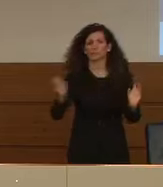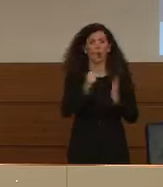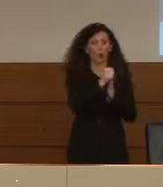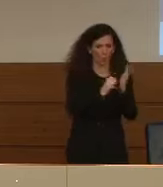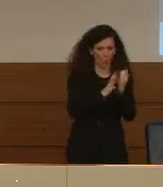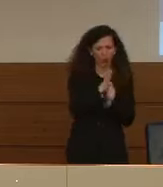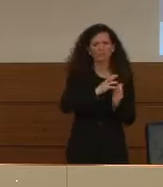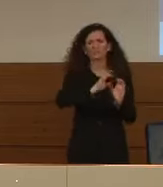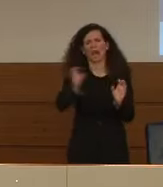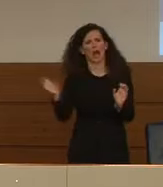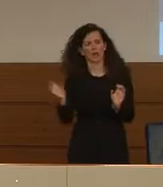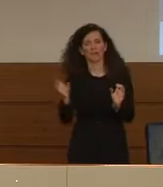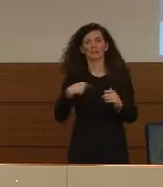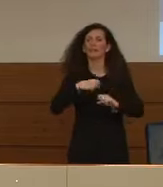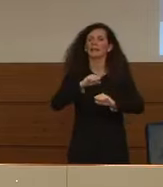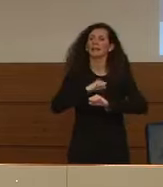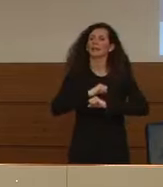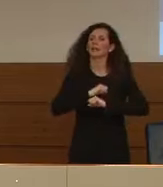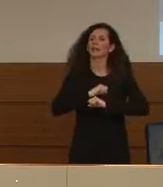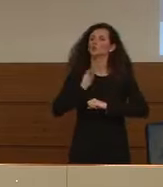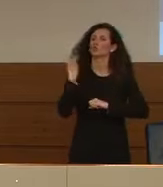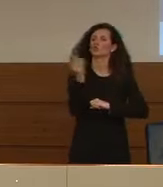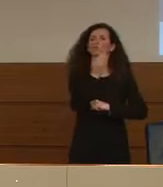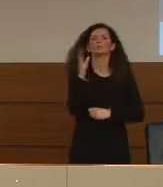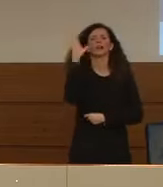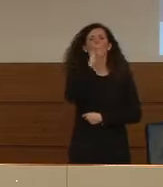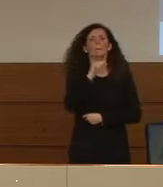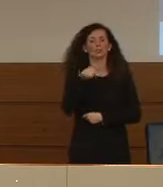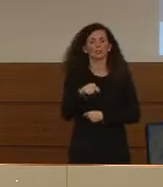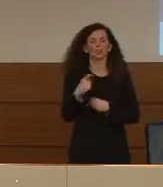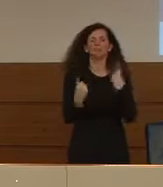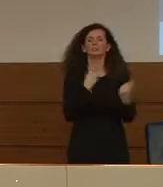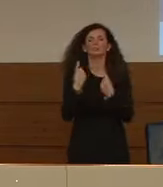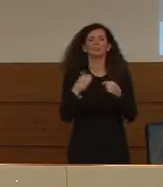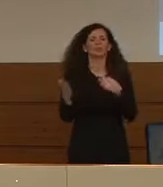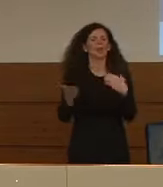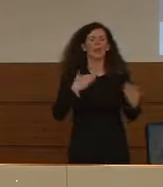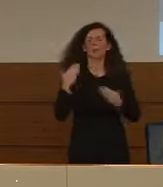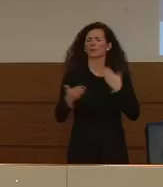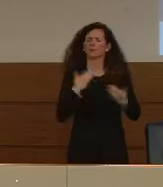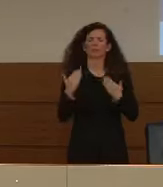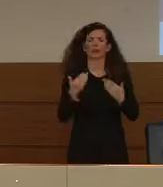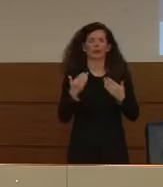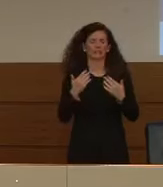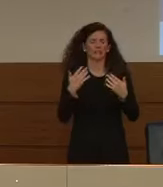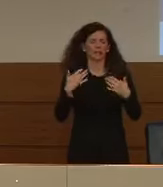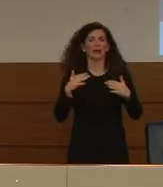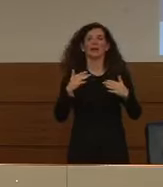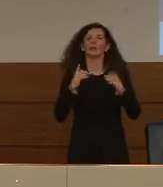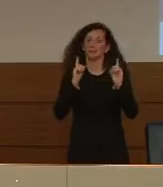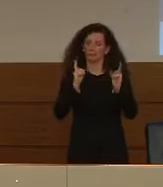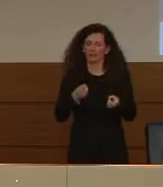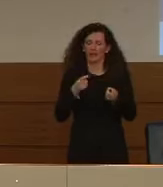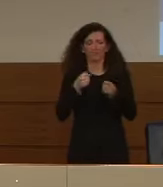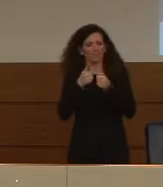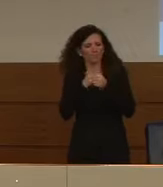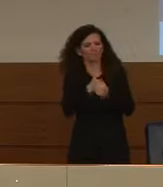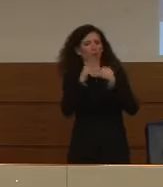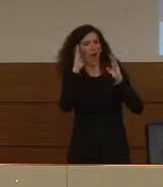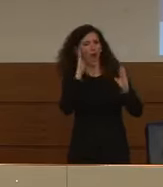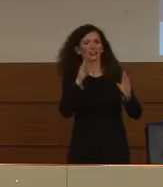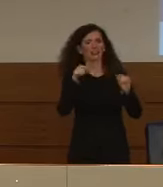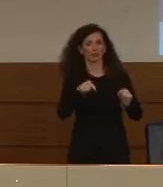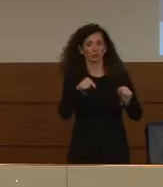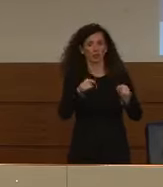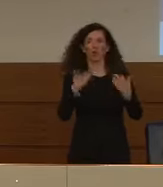solo. Credo che tutti abbiamo ben compreso che stiamo vivendo un'emergenza straordinarissima che richiede una straordinaria attenzione. E